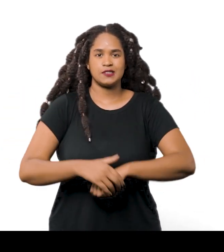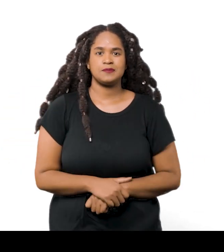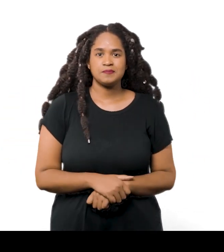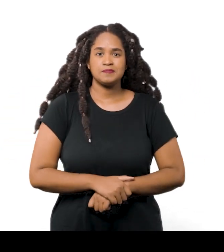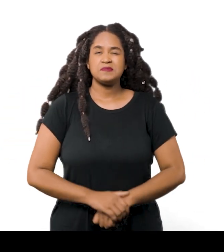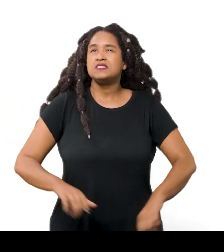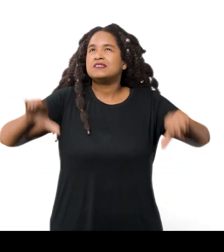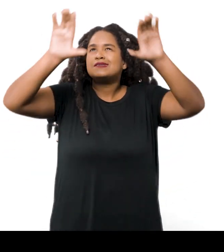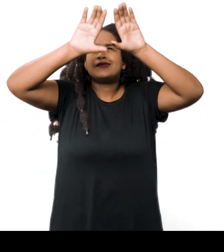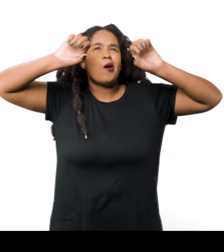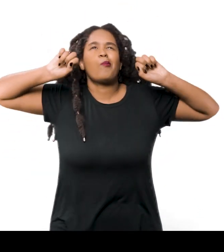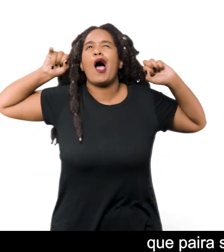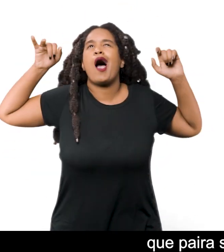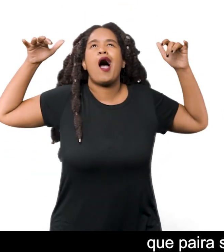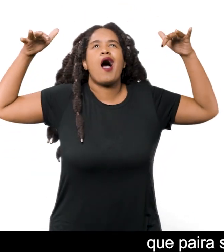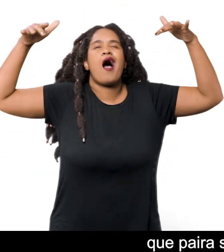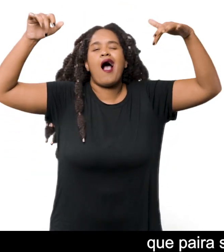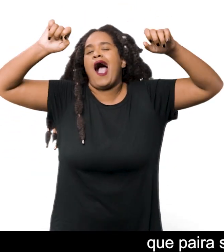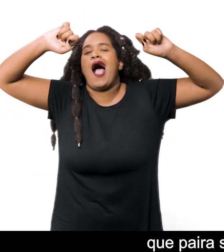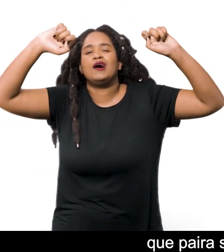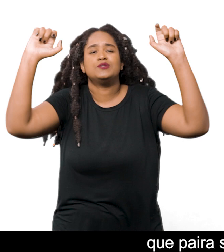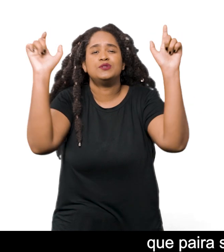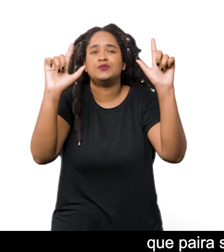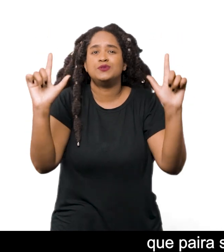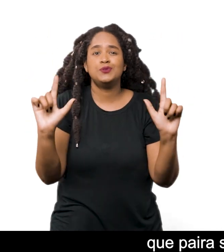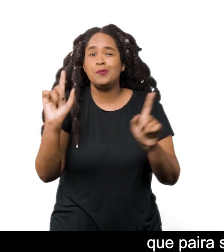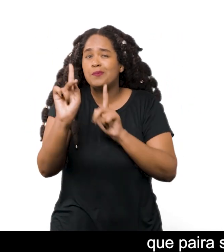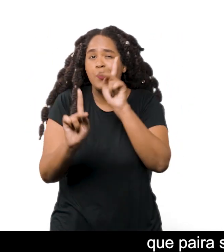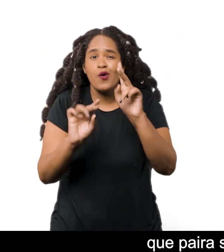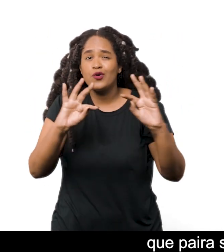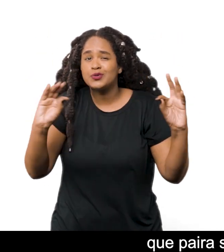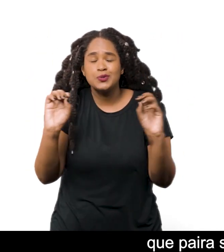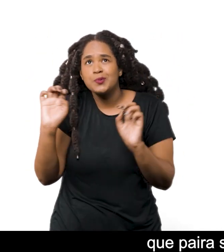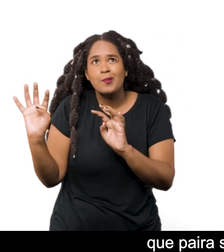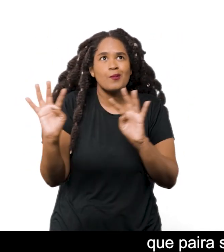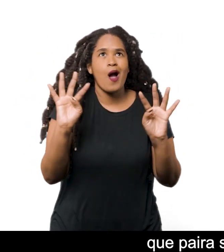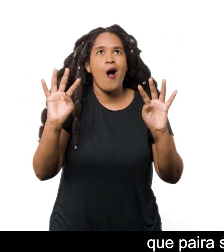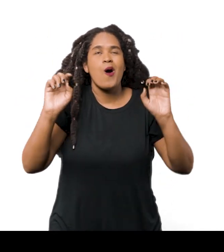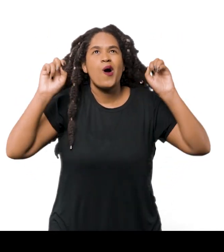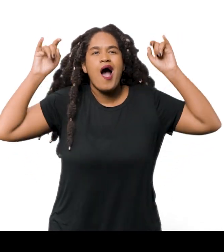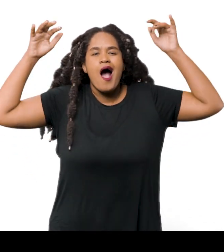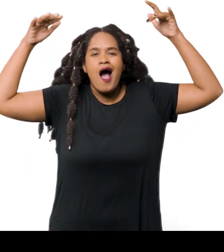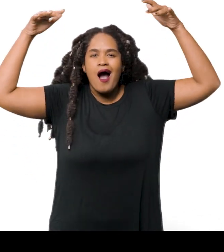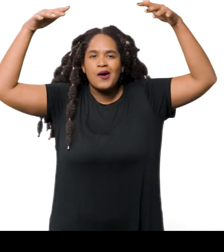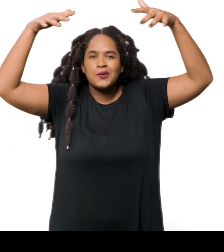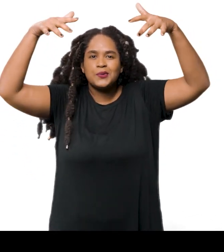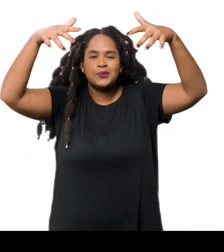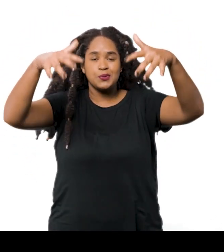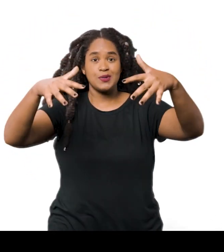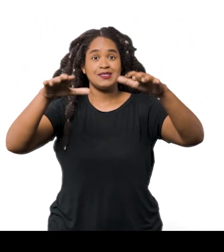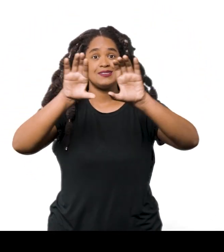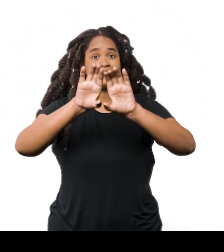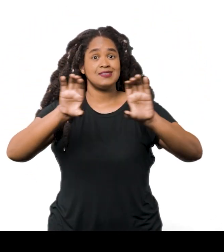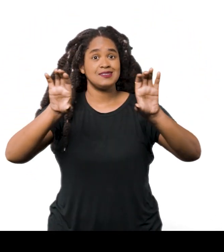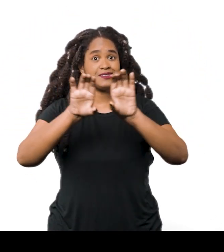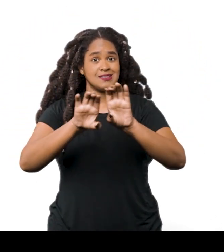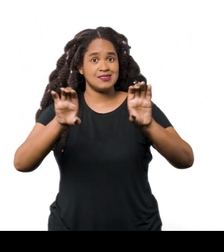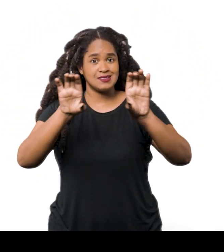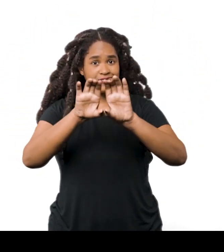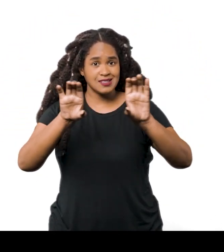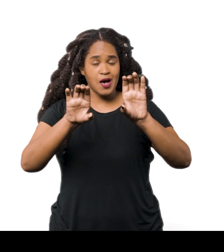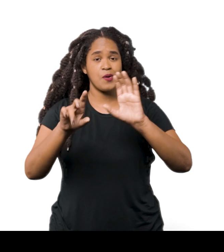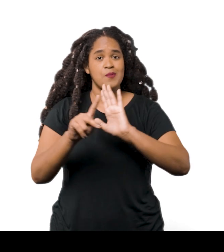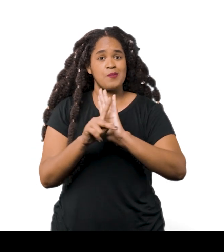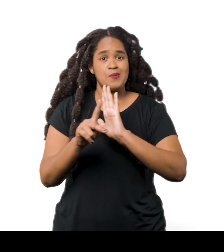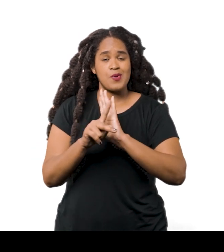Como um grande manto azul que paira sobre todos os seres que vivem abaixo dele Os céus tramados